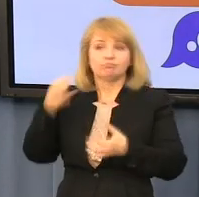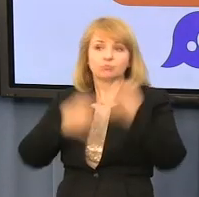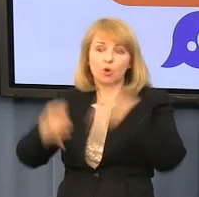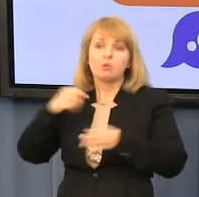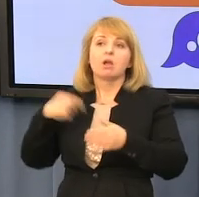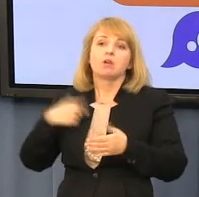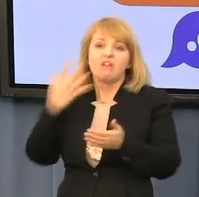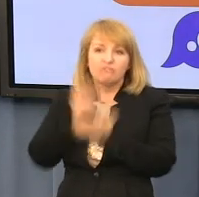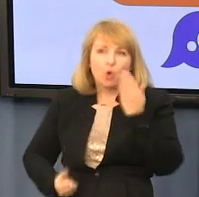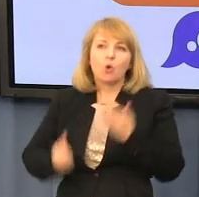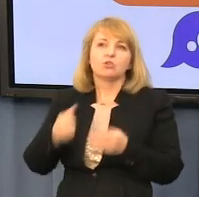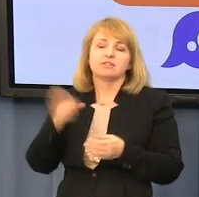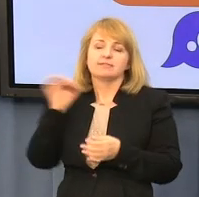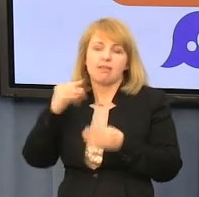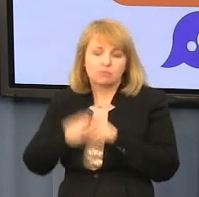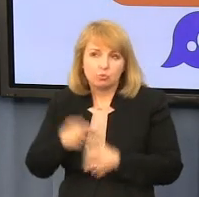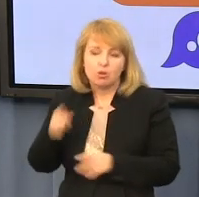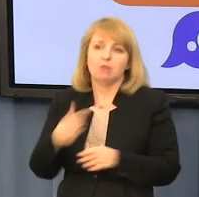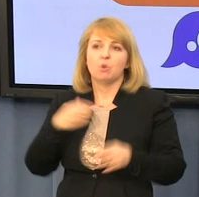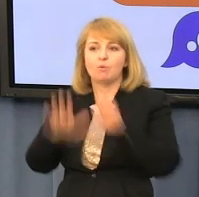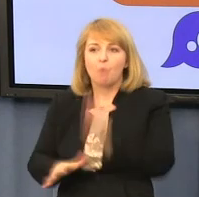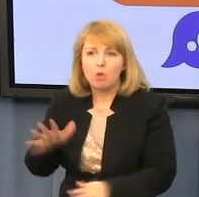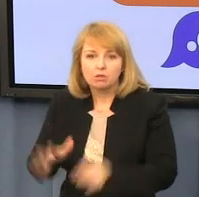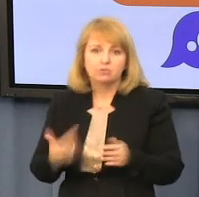wykorzystywany seksualnie, molestowany,